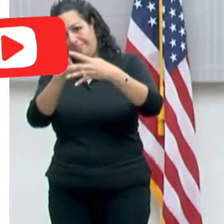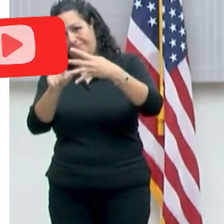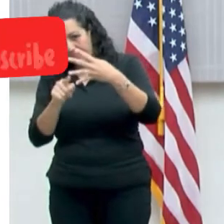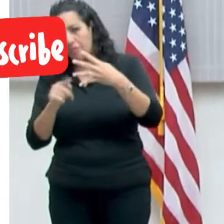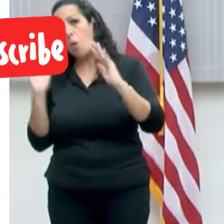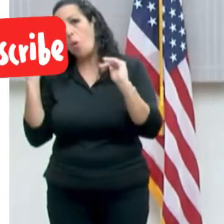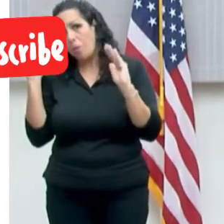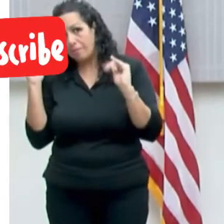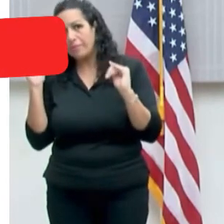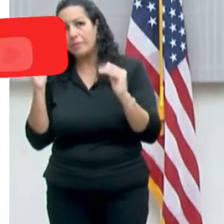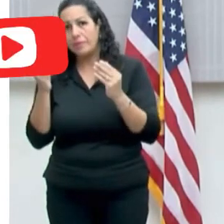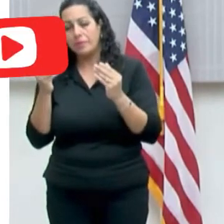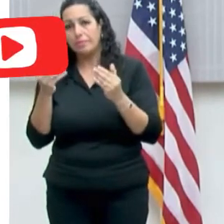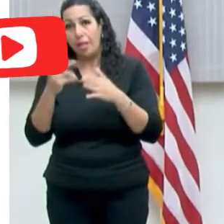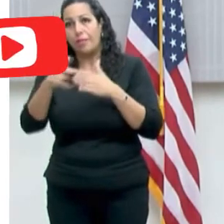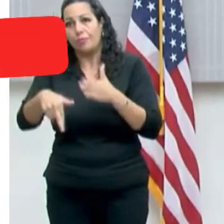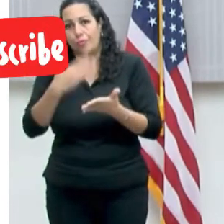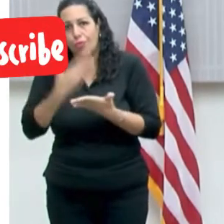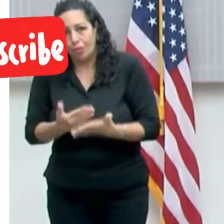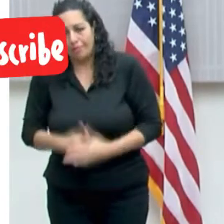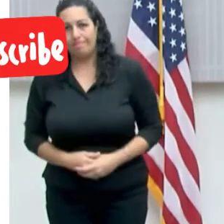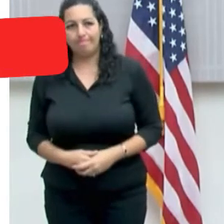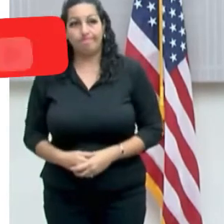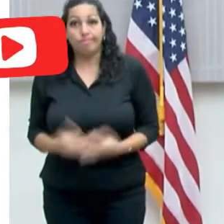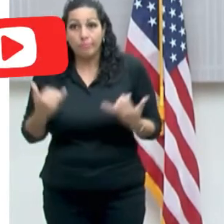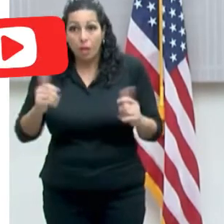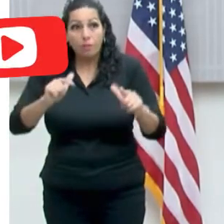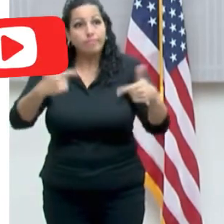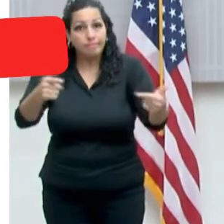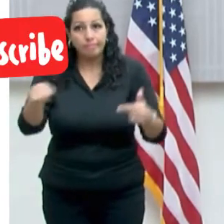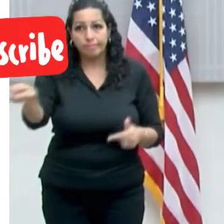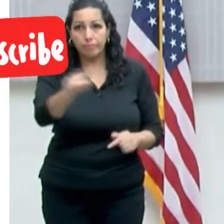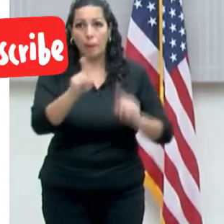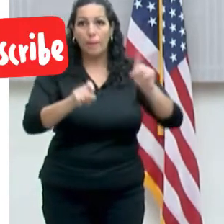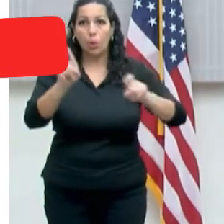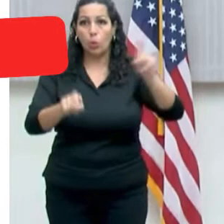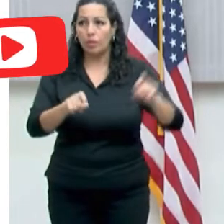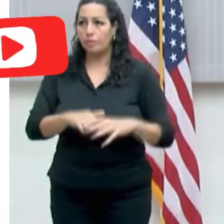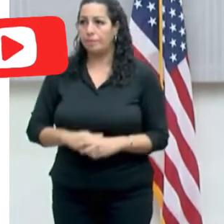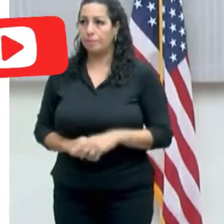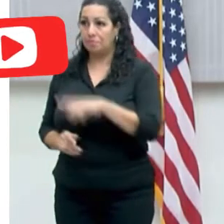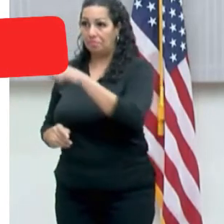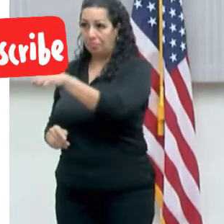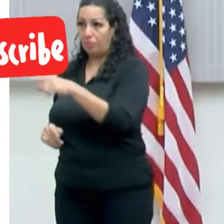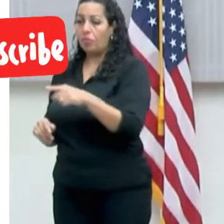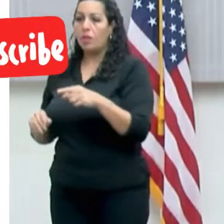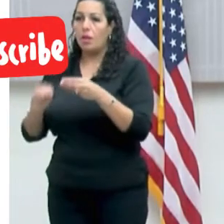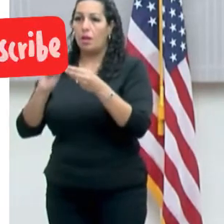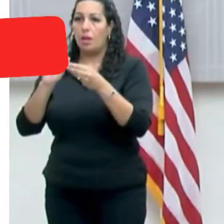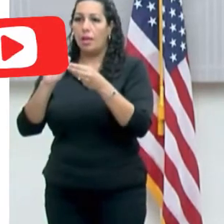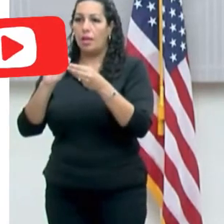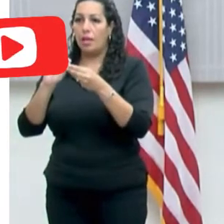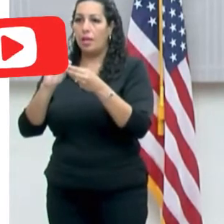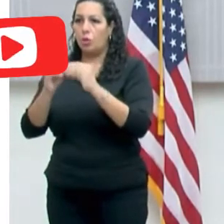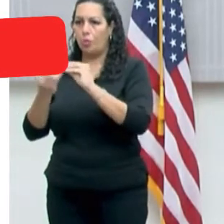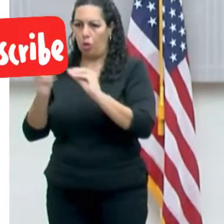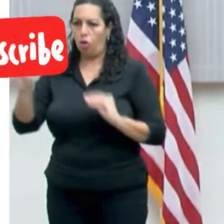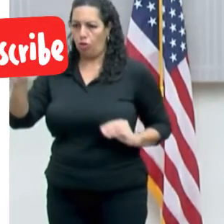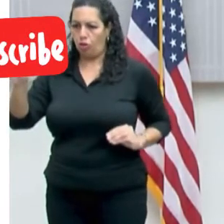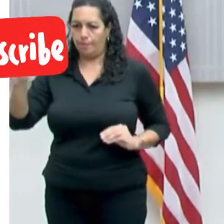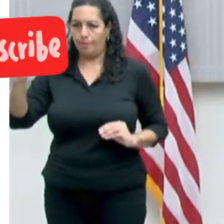que den resultado. Ahora contestamos cualquier pregunta que tengan a bien hacerlo. Comenzamos con Telenoticias, luego con WIPR.